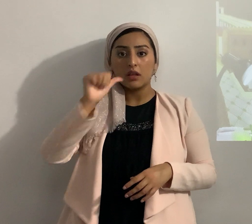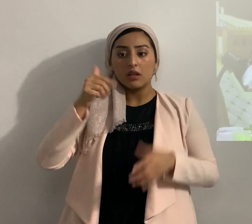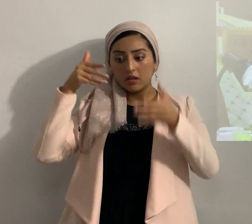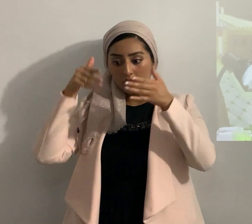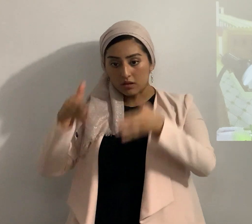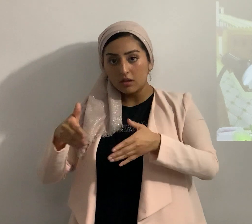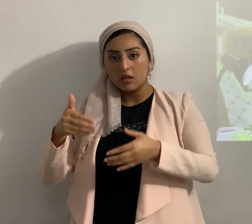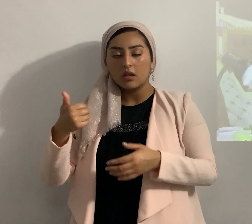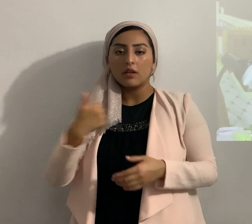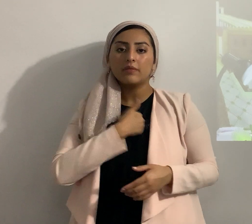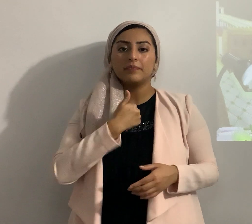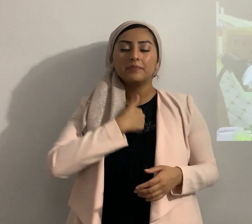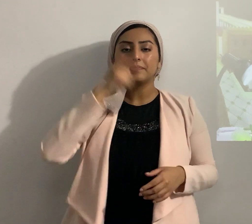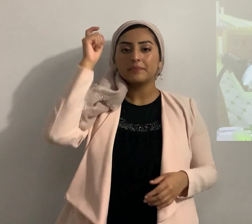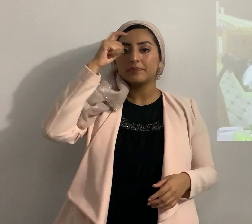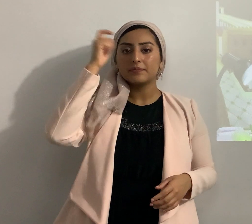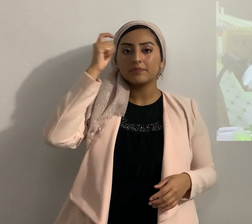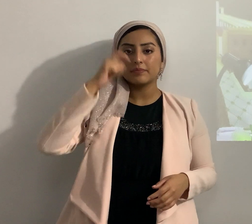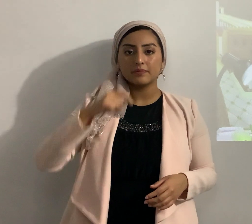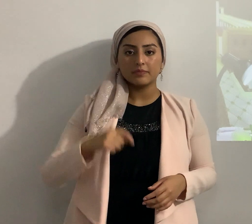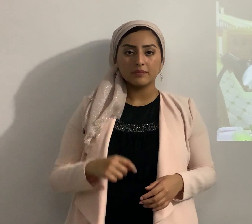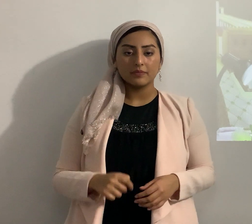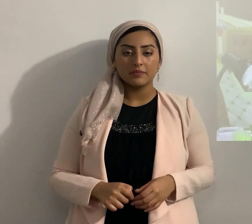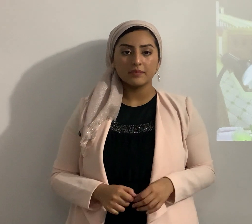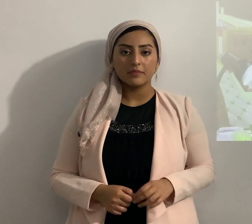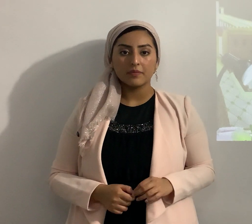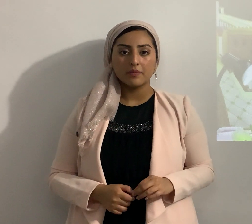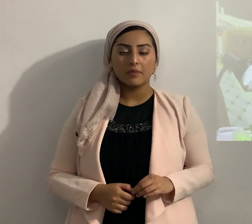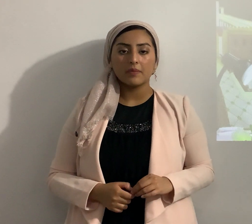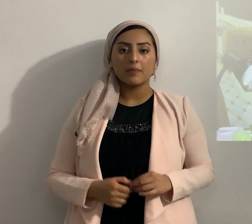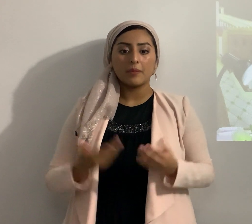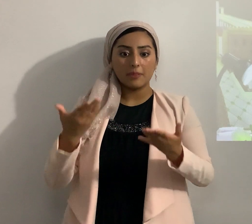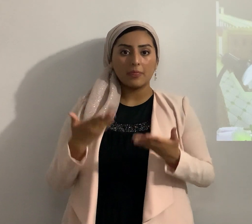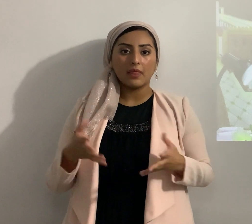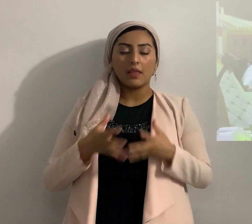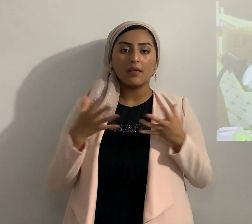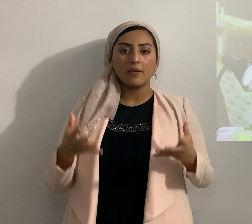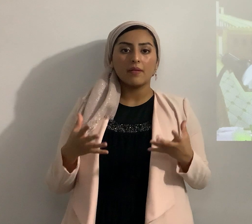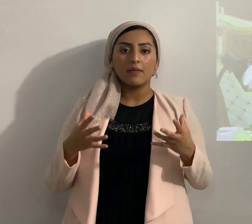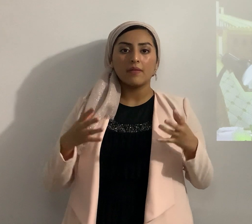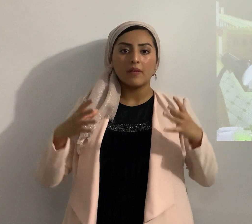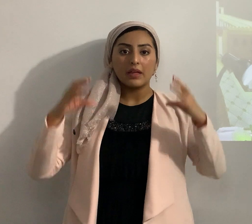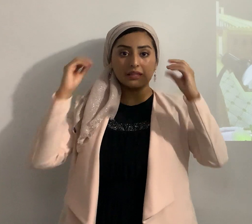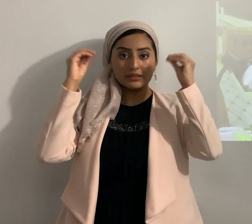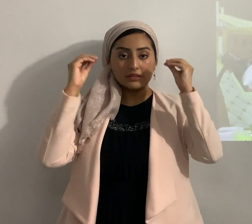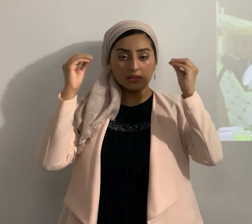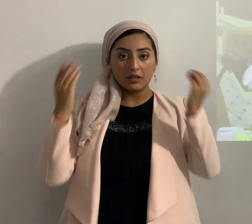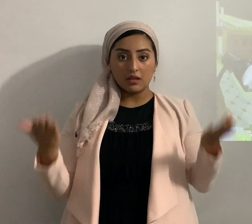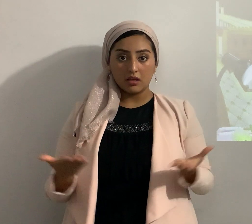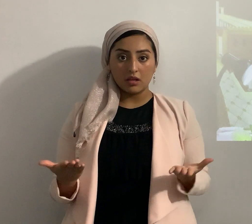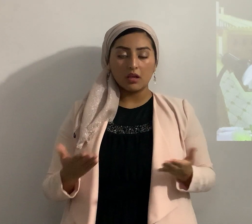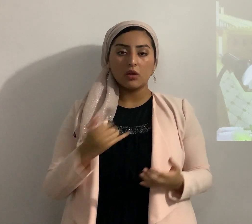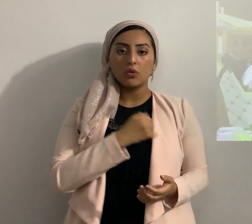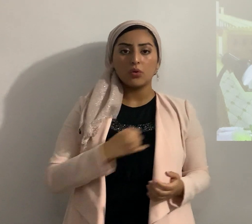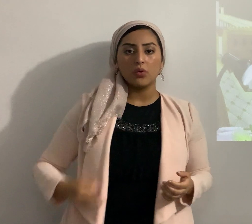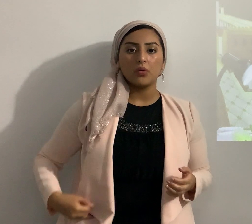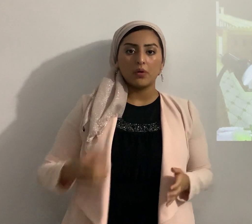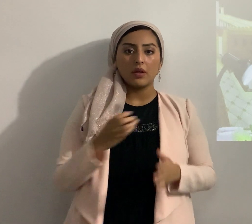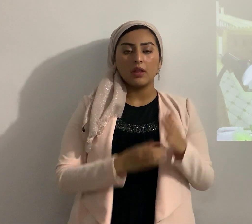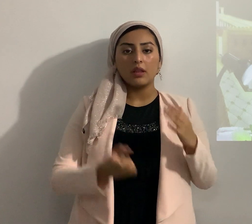sabiduría humana nos deja mucha lección aquí Josué 11 lo primero